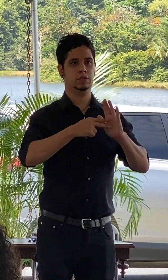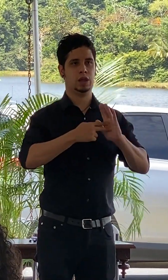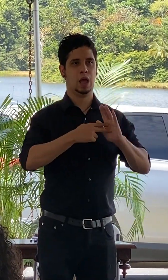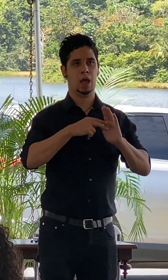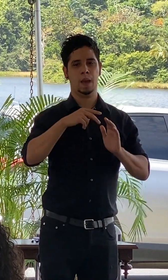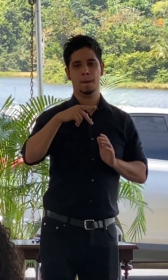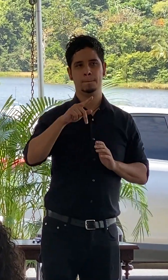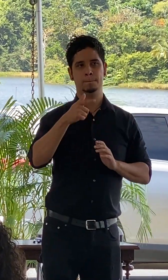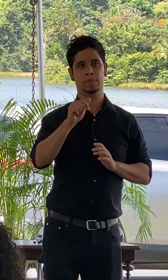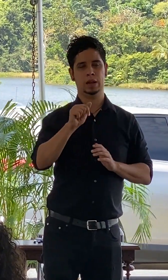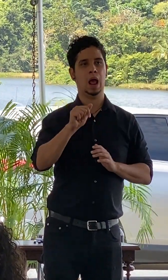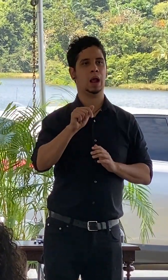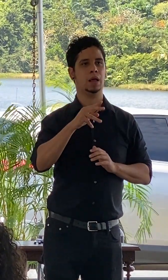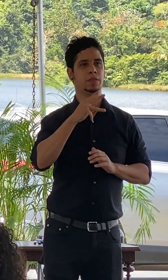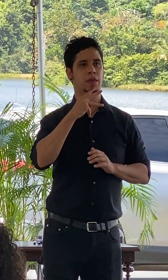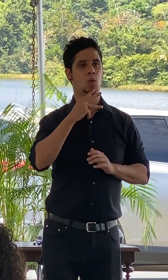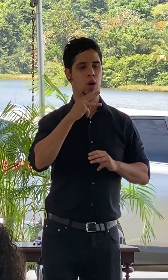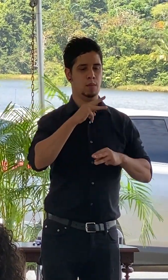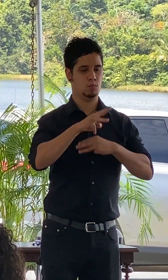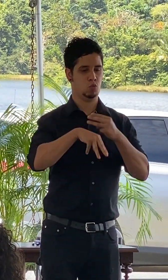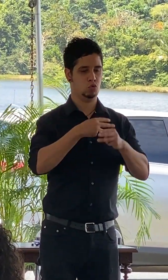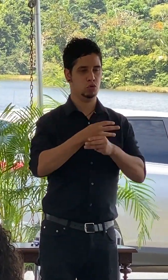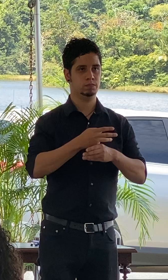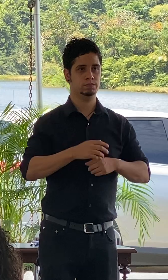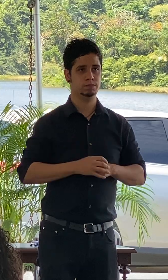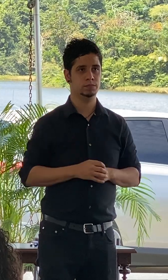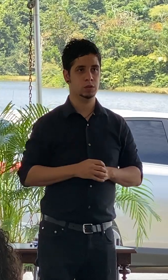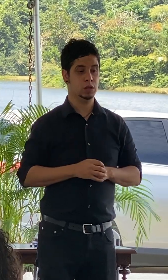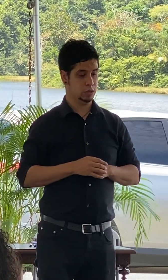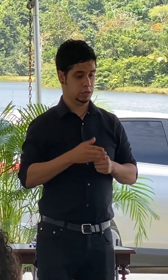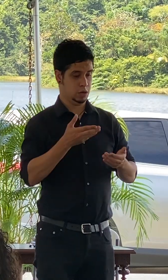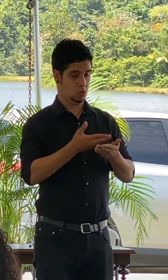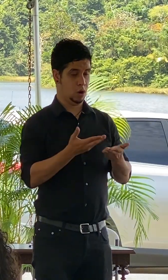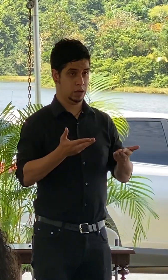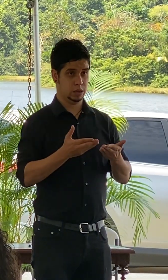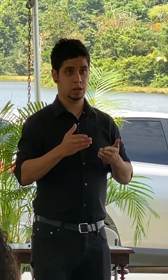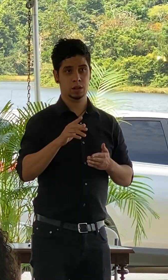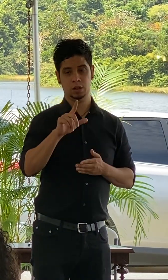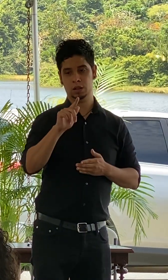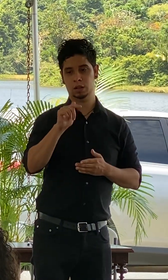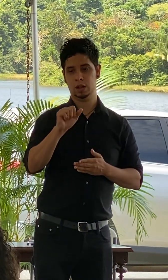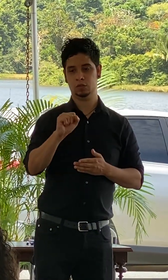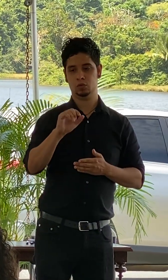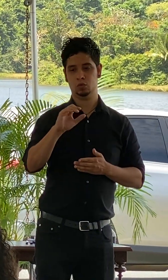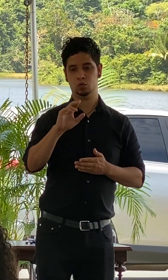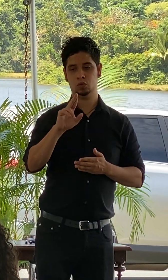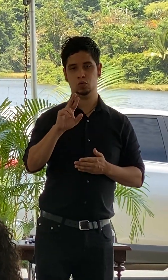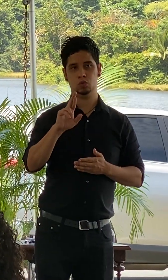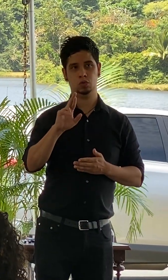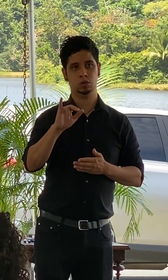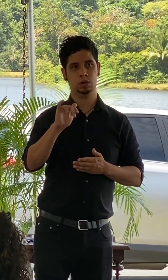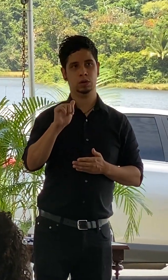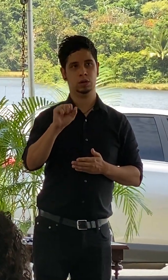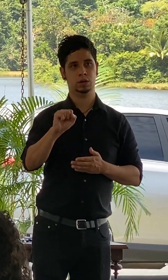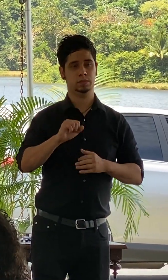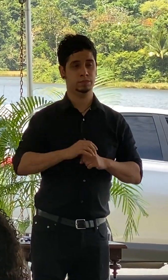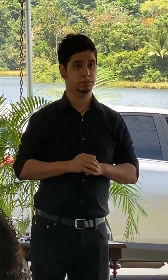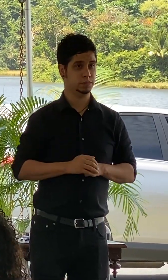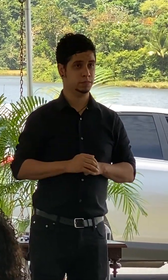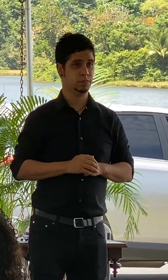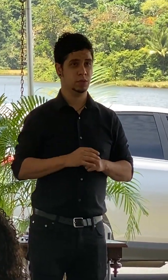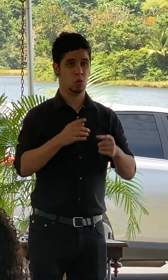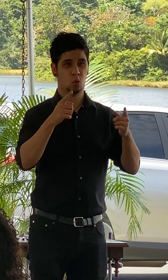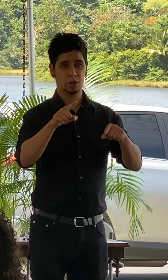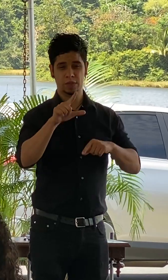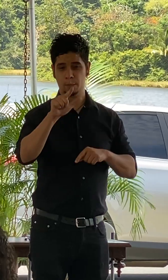plaga a nivel acuática a nivel mundial y nos cayó en el lago la oscuridad y después vino maría